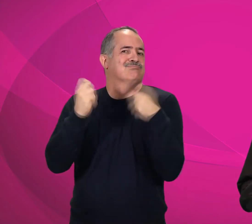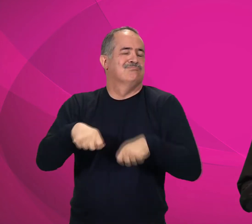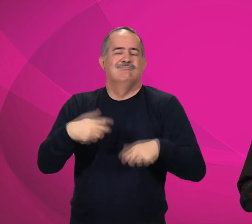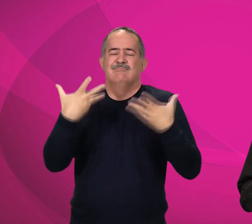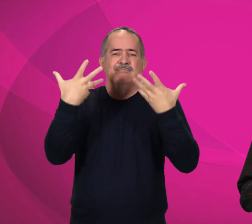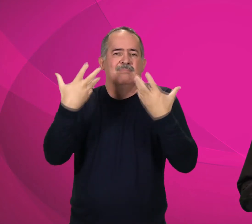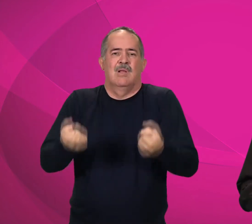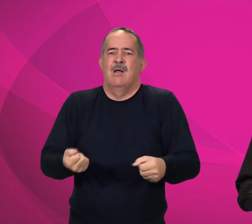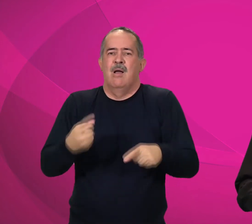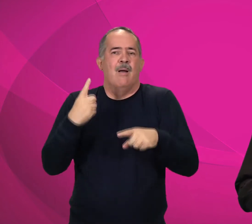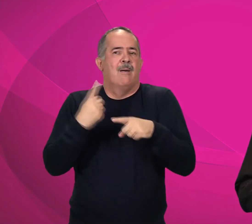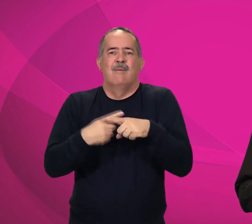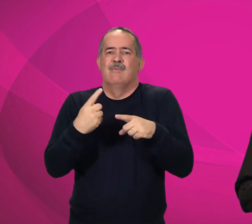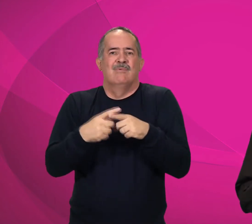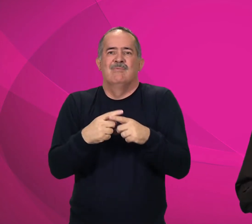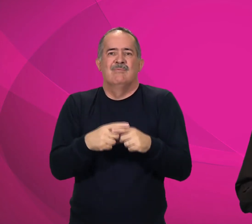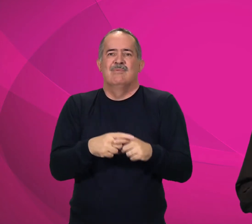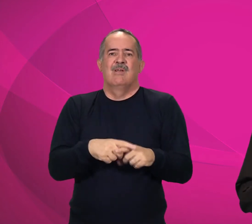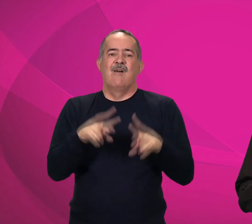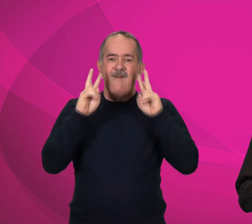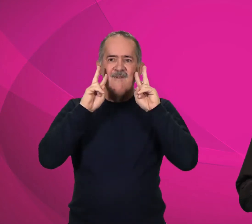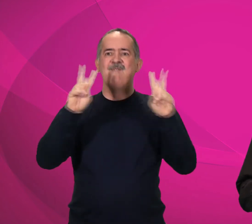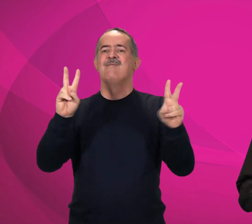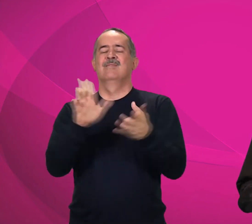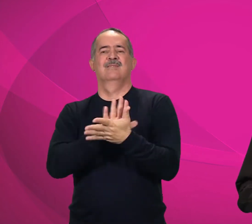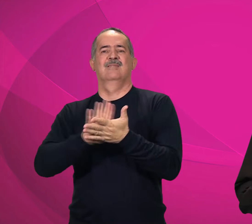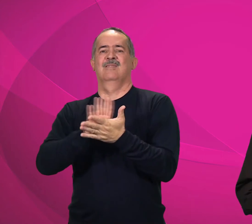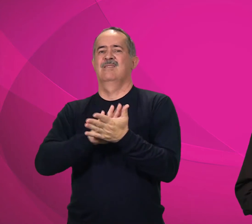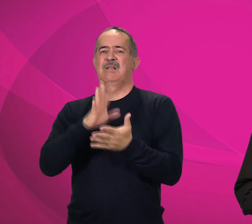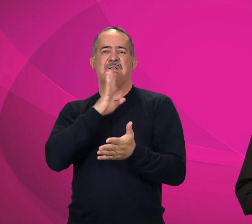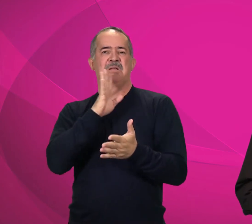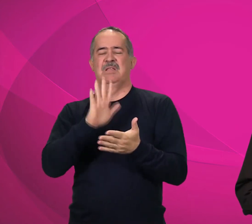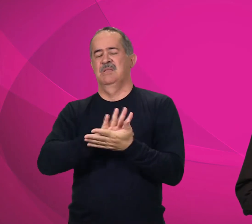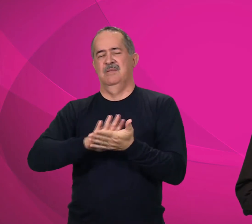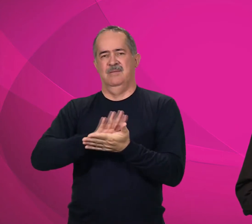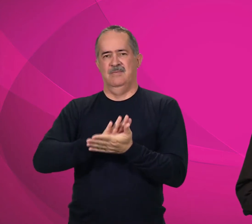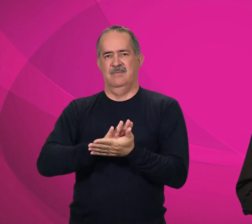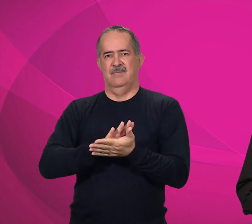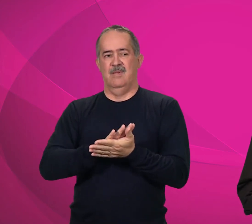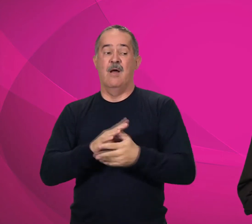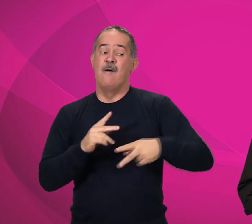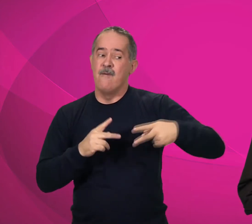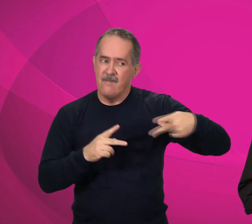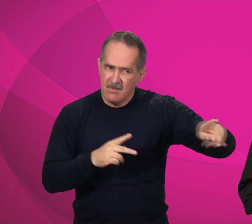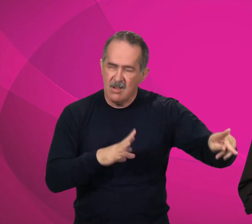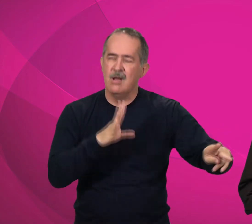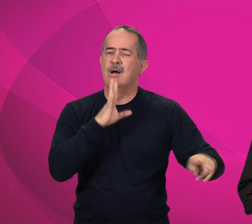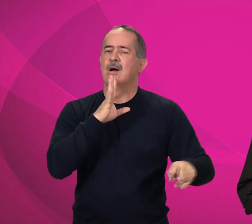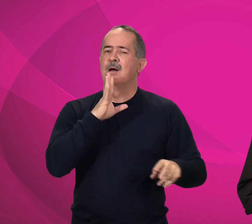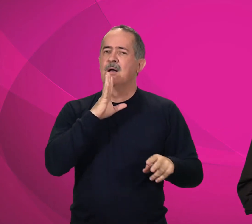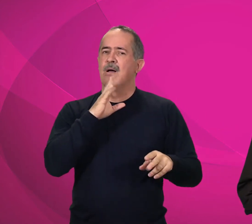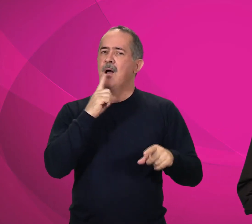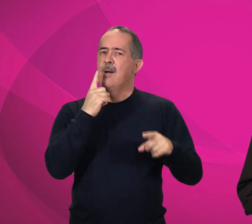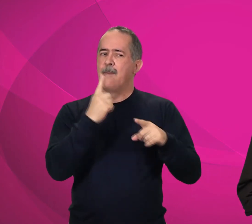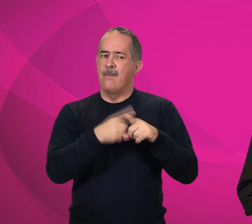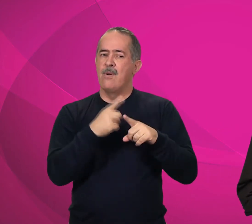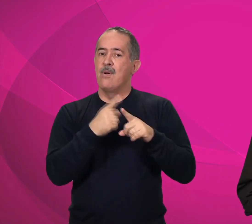receber, porque não o vê e nem o conhece. Vós o conheceis, porque Ele